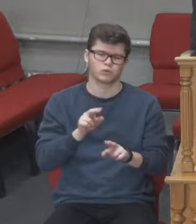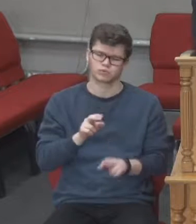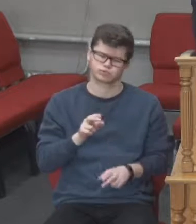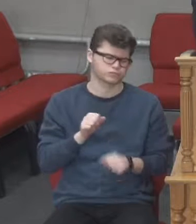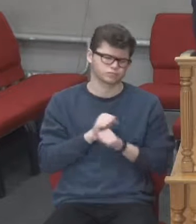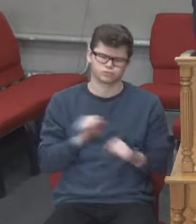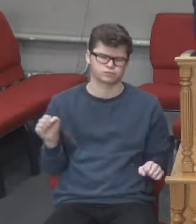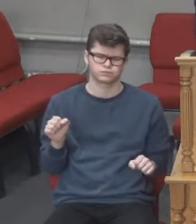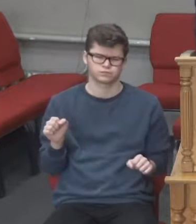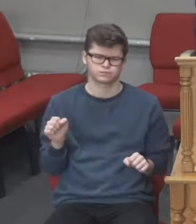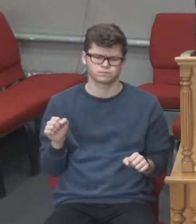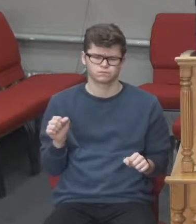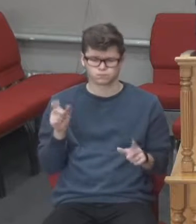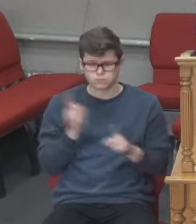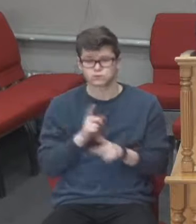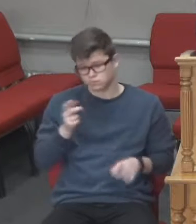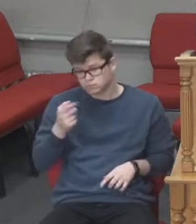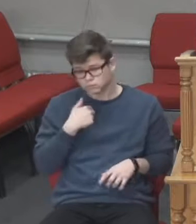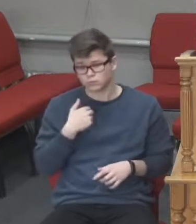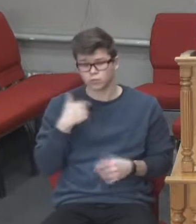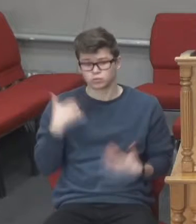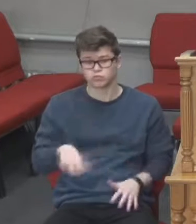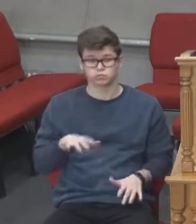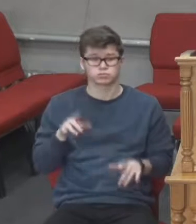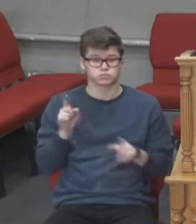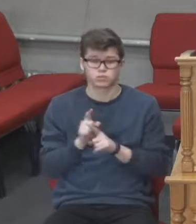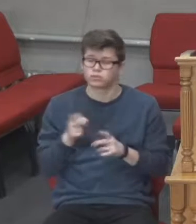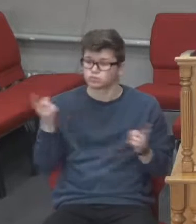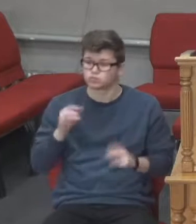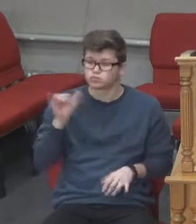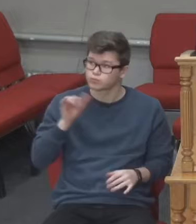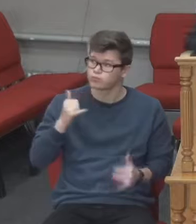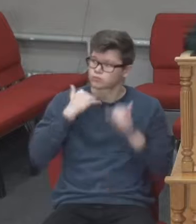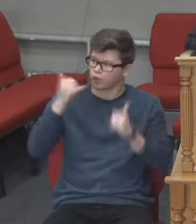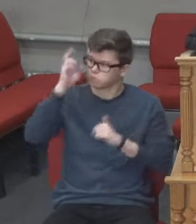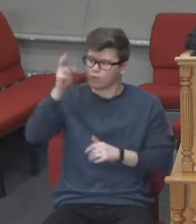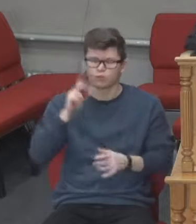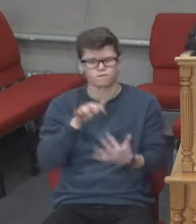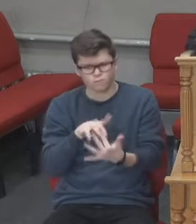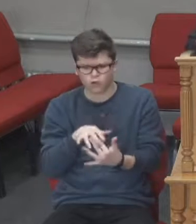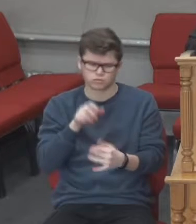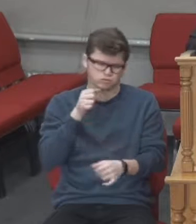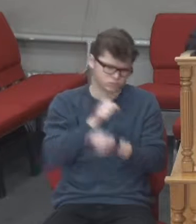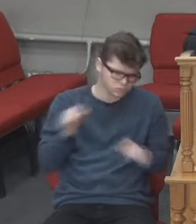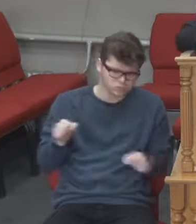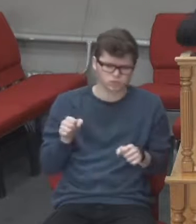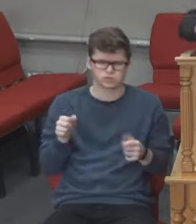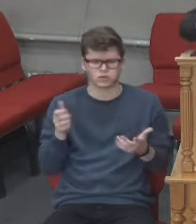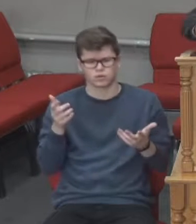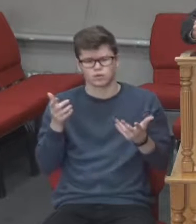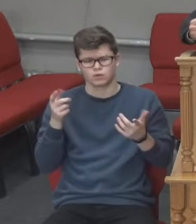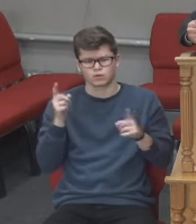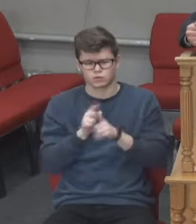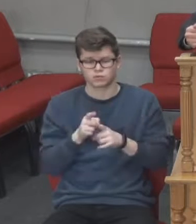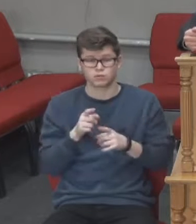Тому що це був День Господній. От в суботу треба було Богу виділити. Навіть воювати не можна було. І